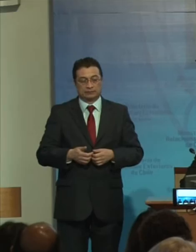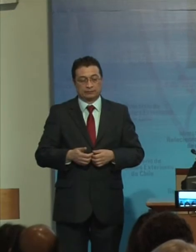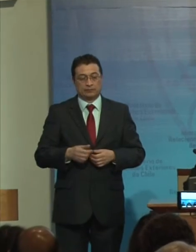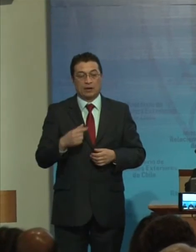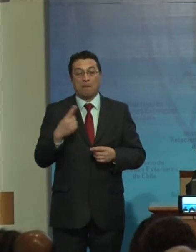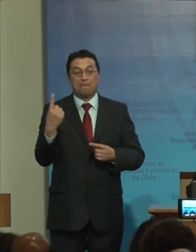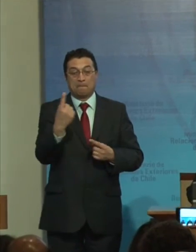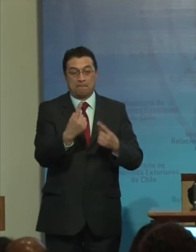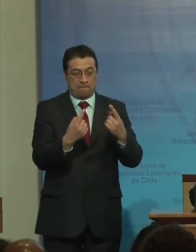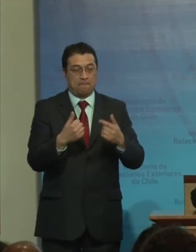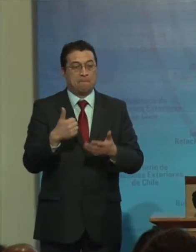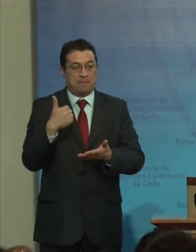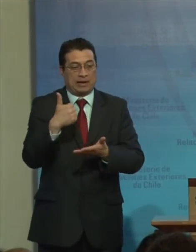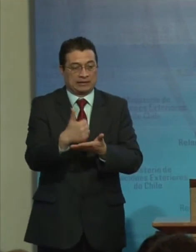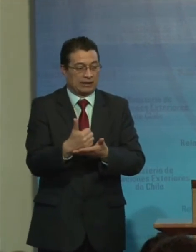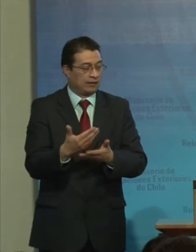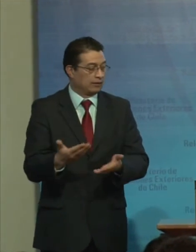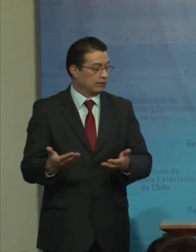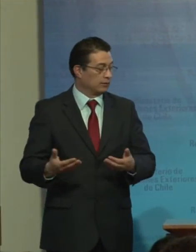Presente